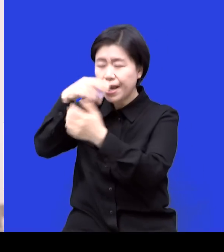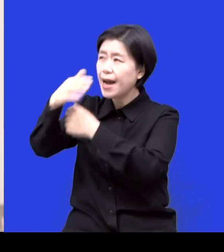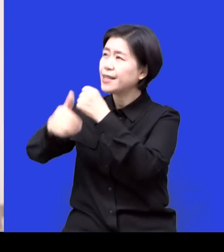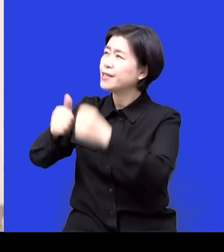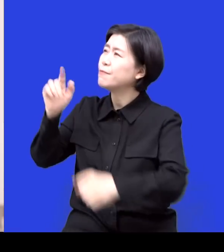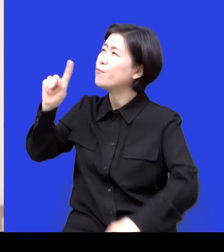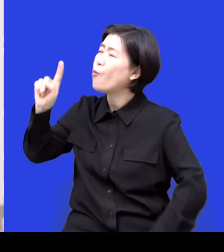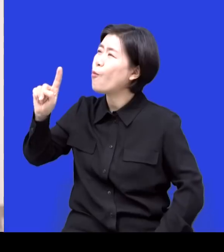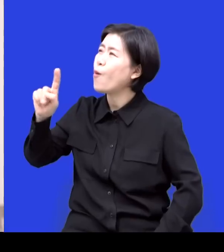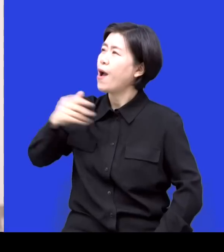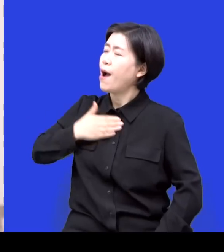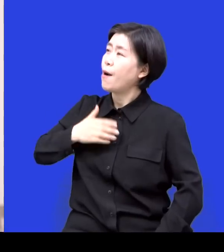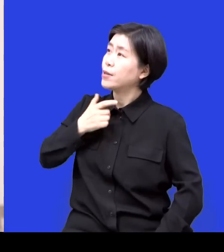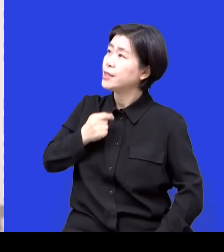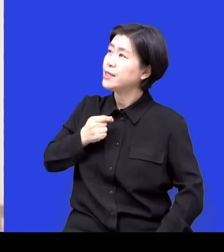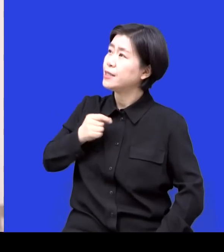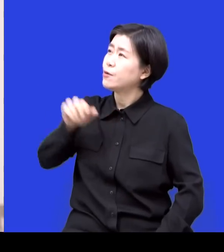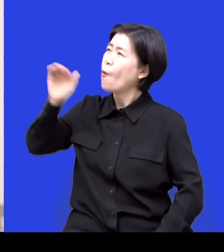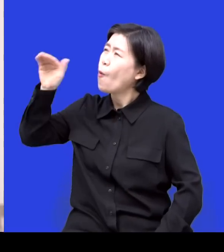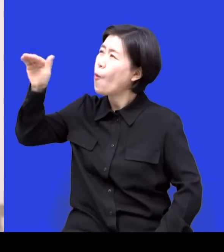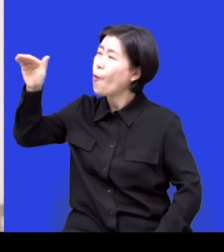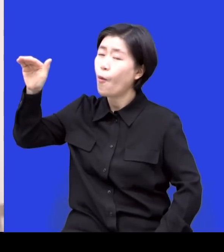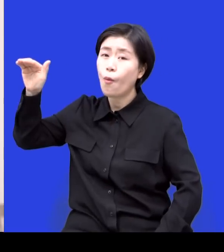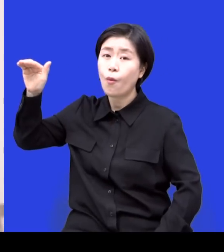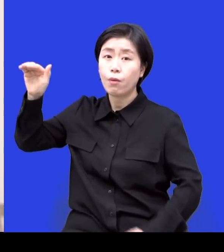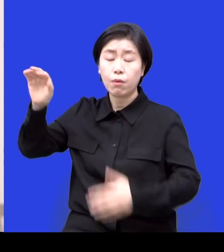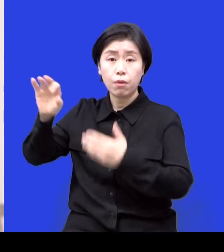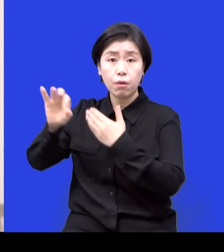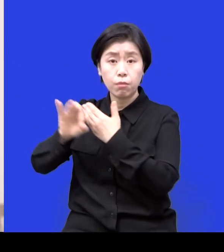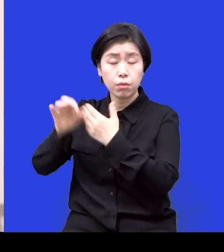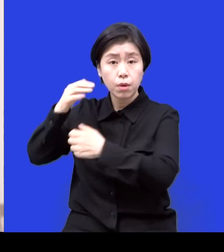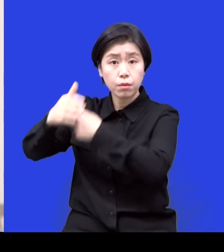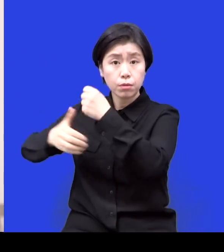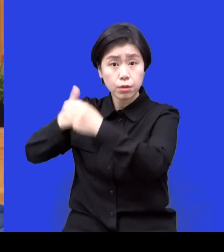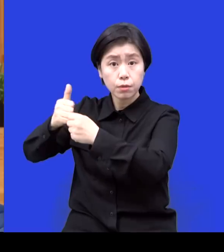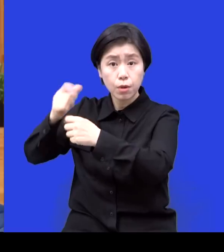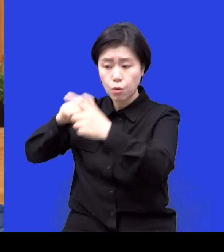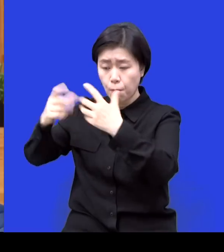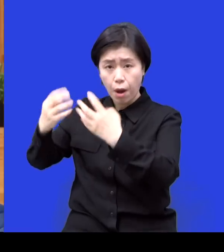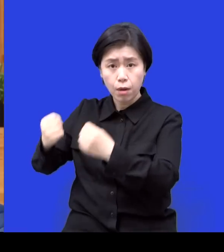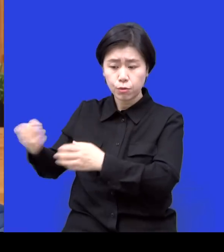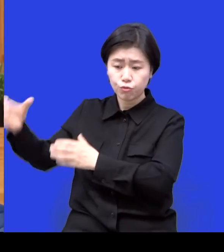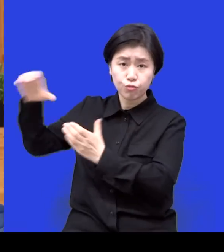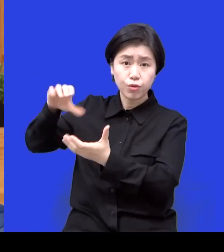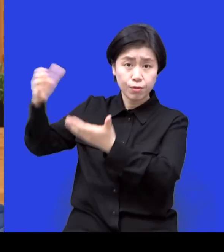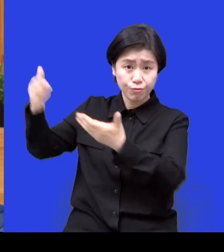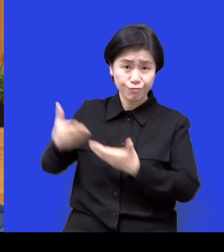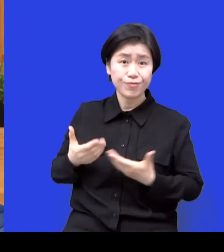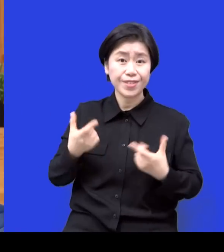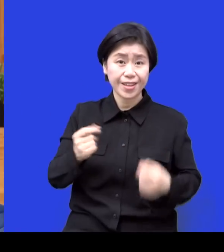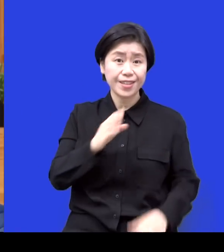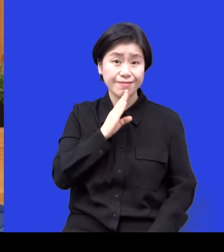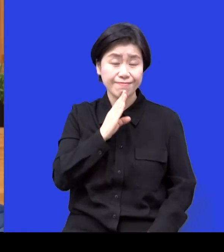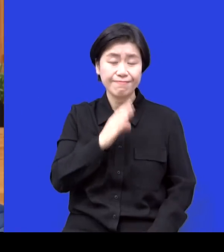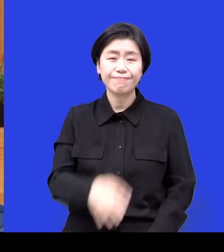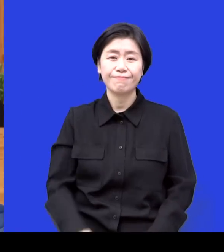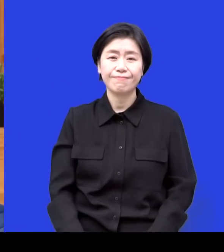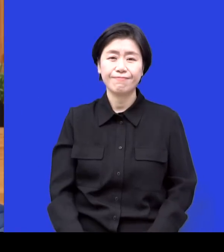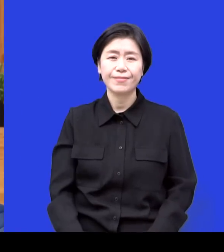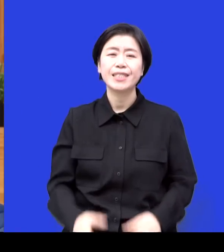문을 두드리고 하시면 하나님은 얼마나 더 많은 것들 주실까 하는 기대도 생기기도 하고 네. 그리고 애들을 통해서 되게 인내심 많이 기르게